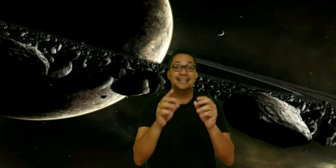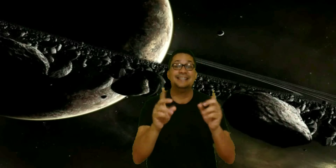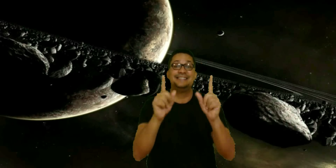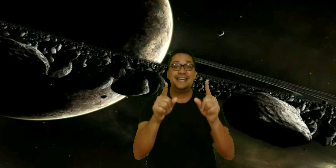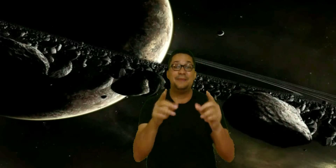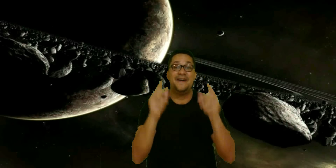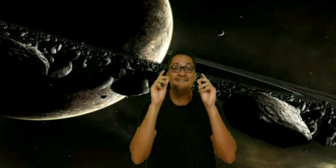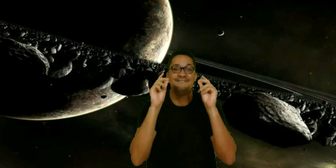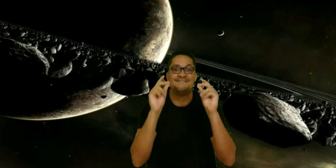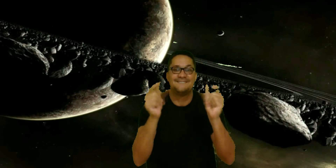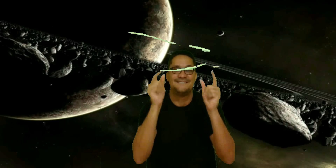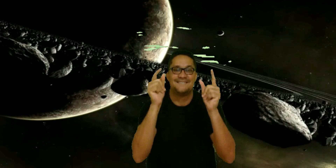Sígueme.